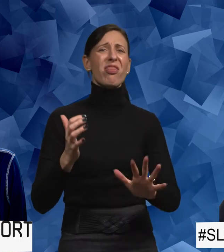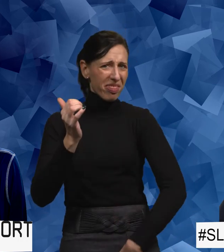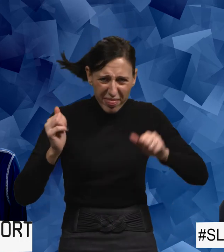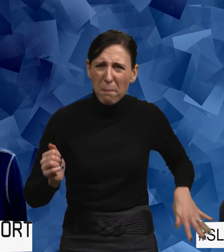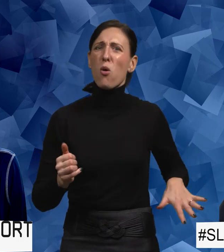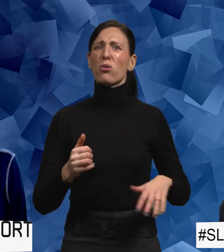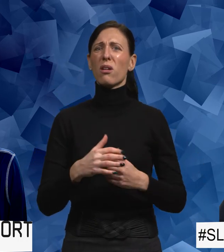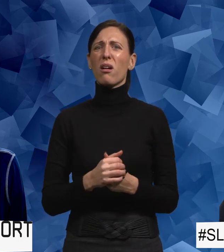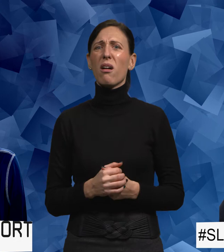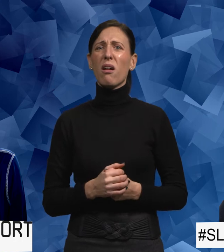baksätet.